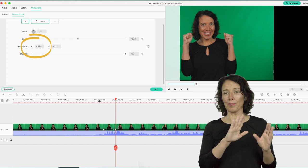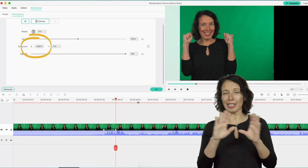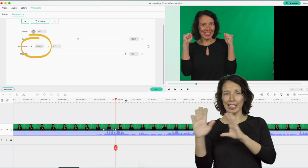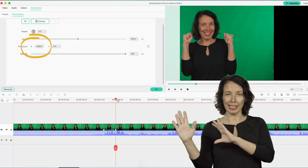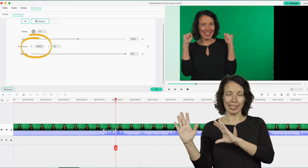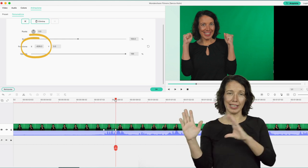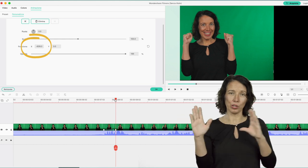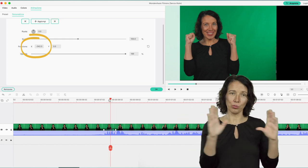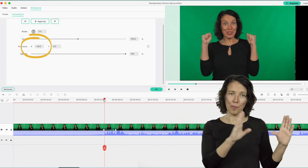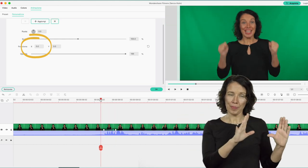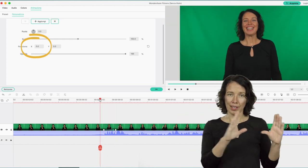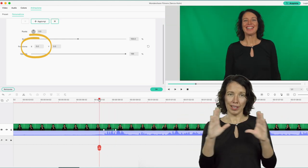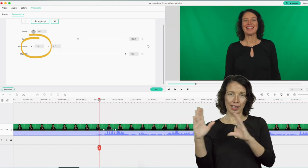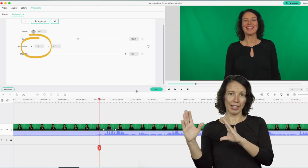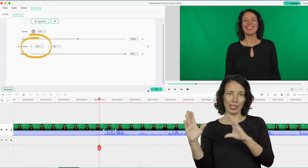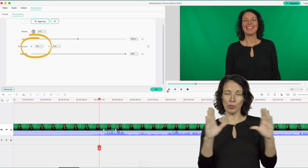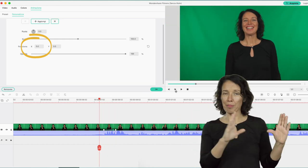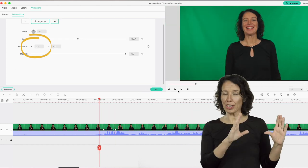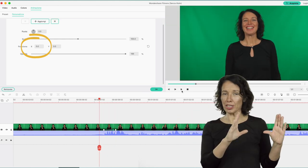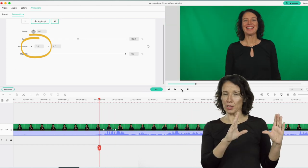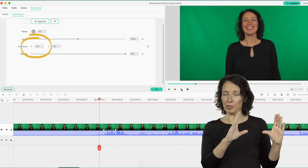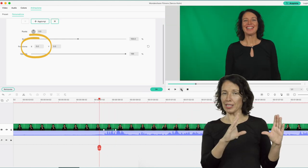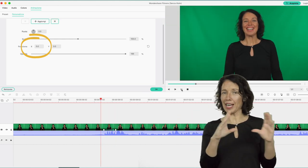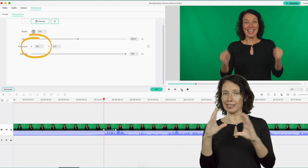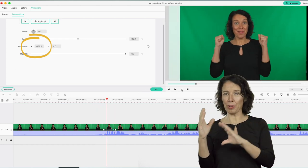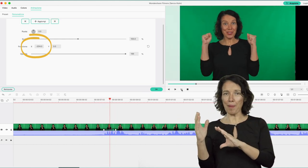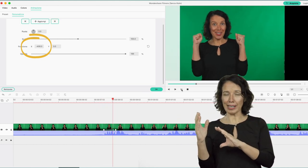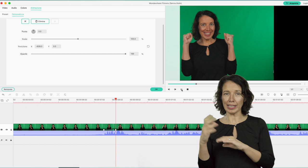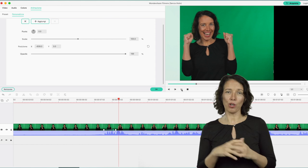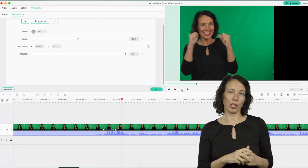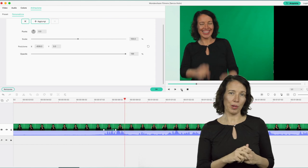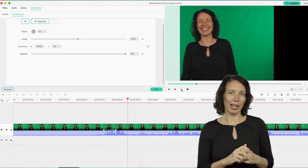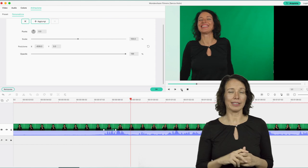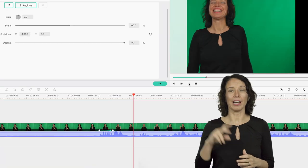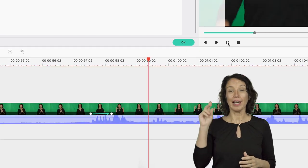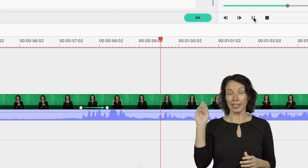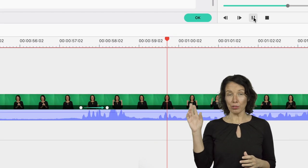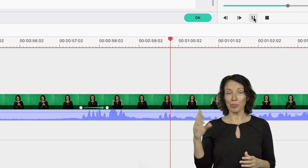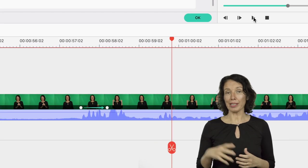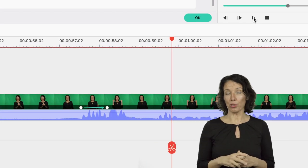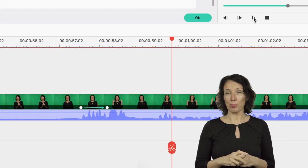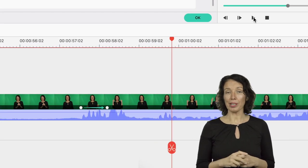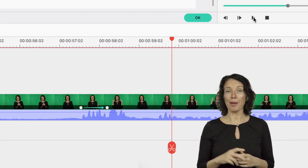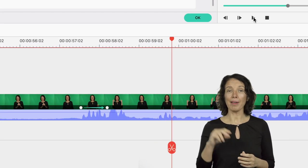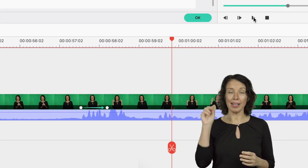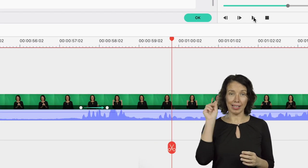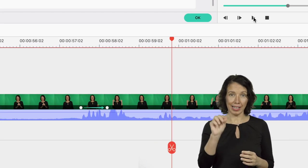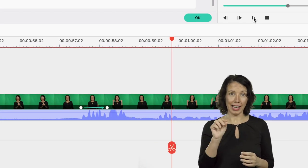vedrai che la tua immagine si sposterà da una parte o da quell'altra. In automatico il programma crea